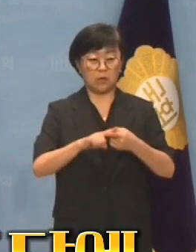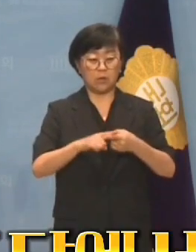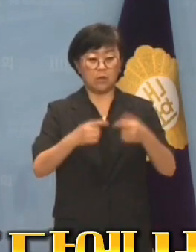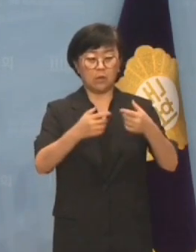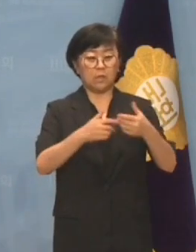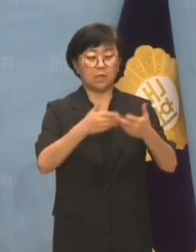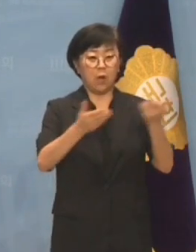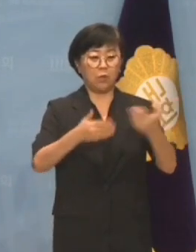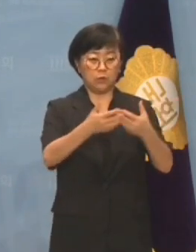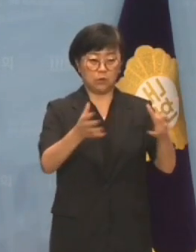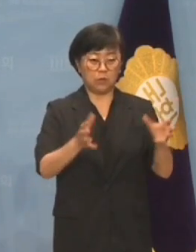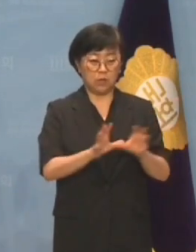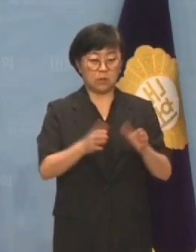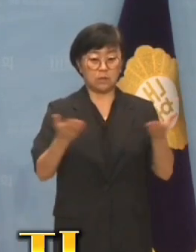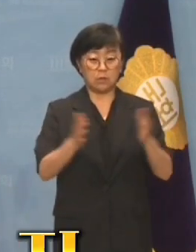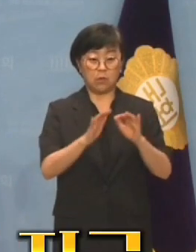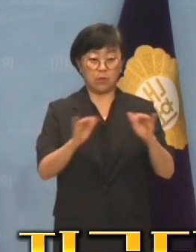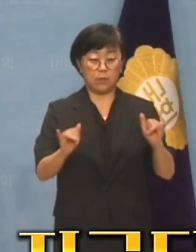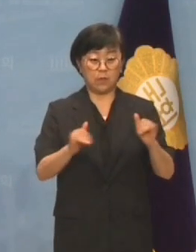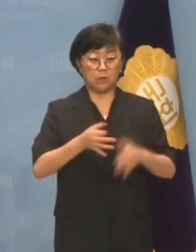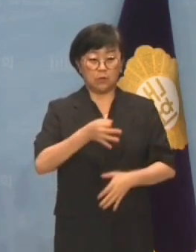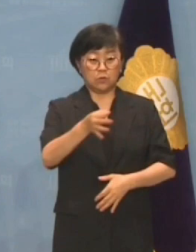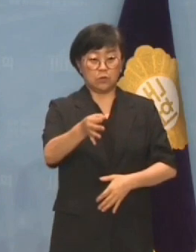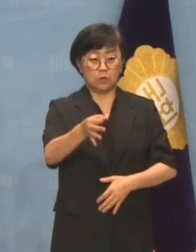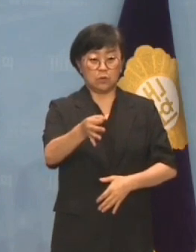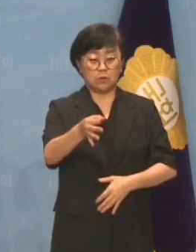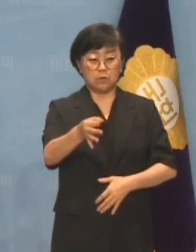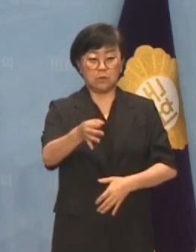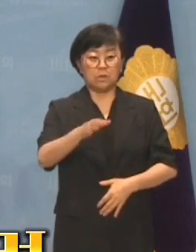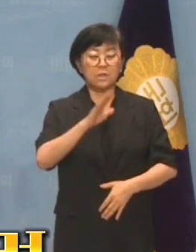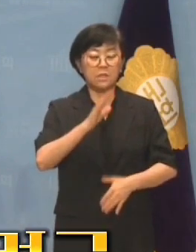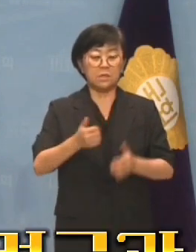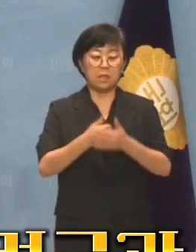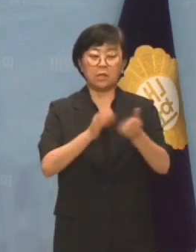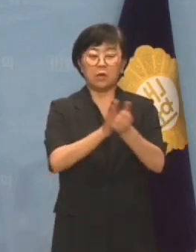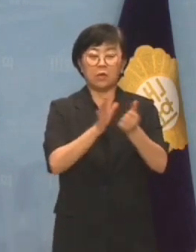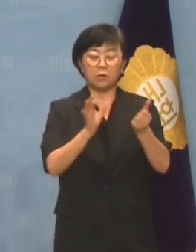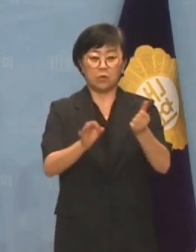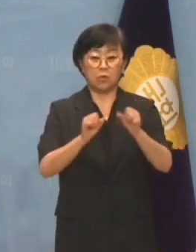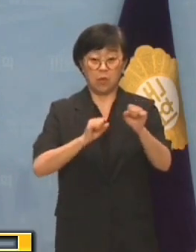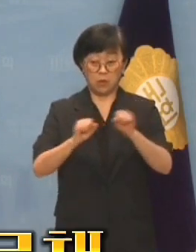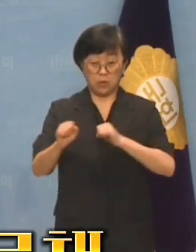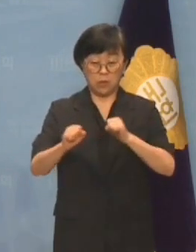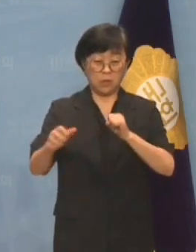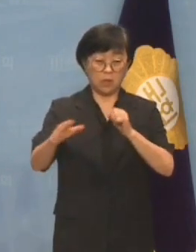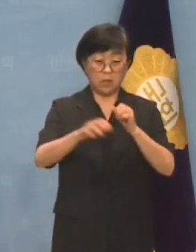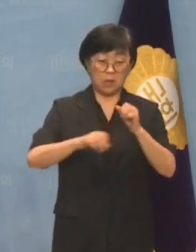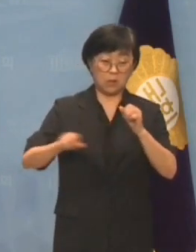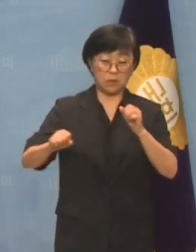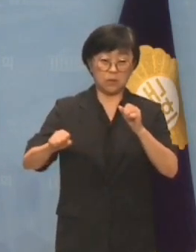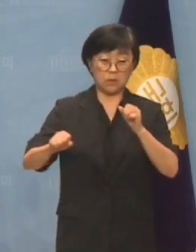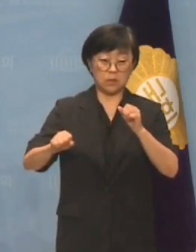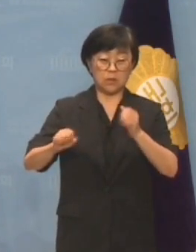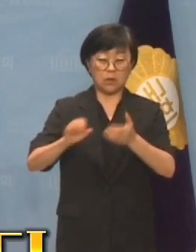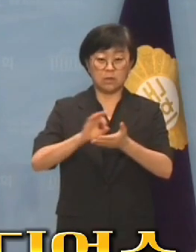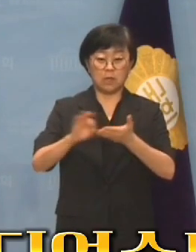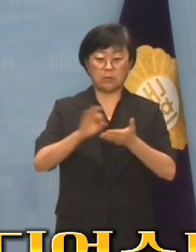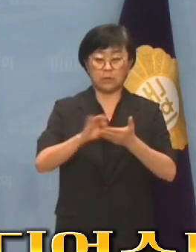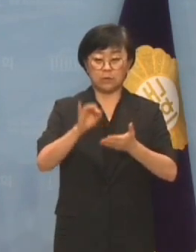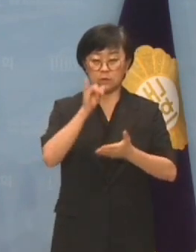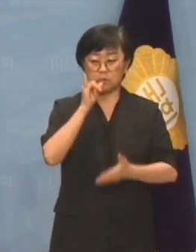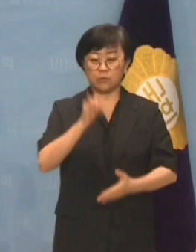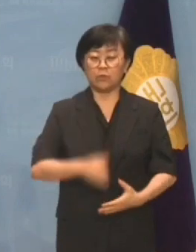강원도당에서 도당 직원들에게 지급된 수천만 원의 경력금과 활동비를 가로채 유용한 의혹이